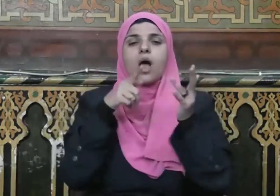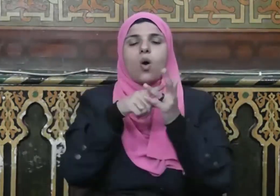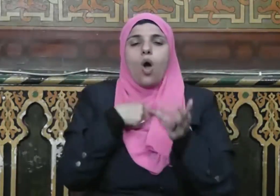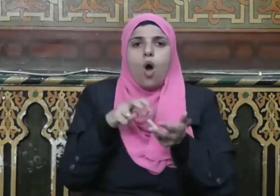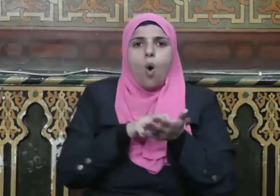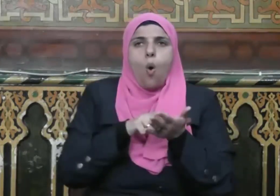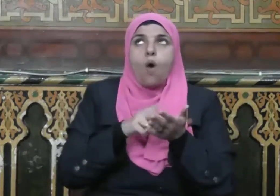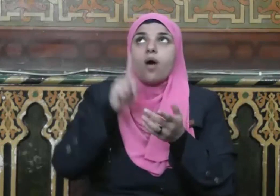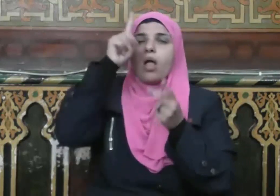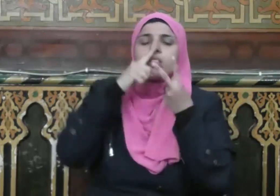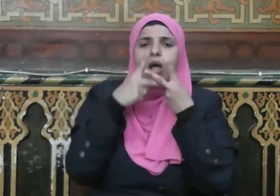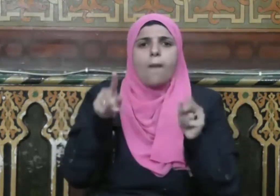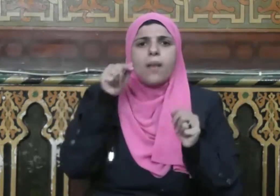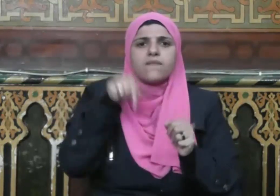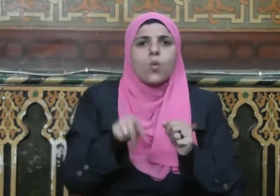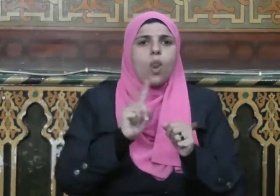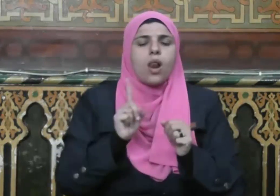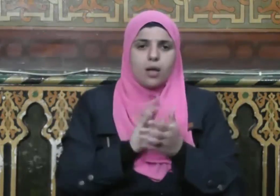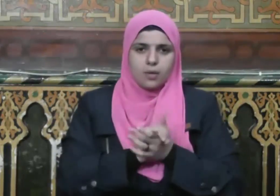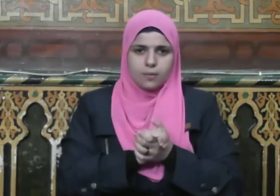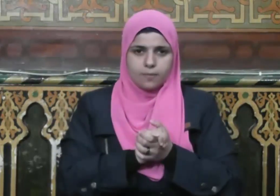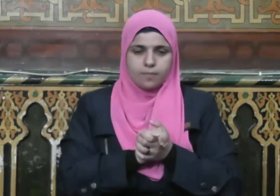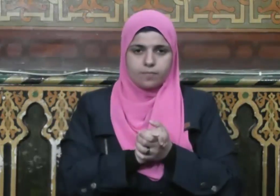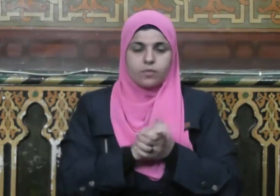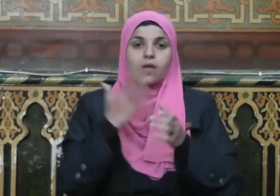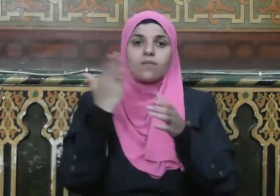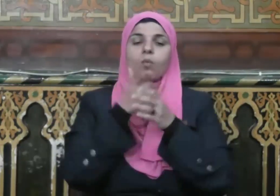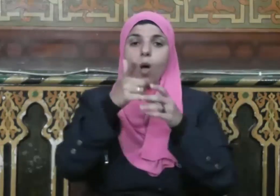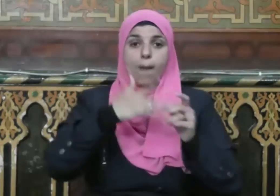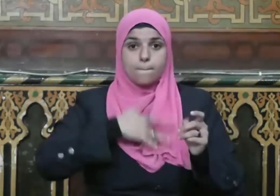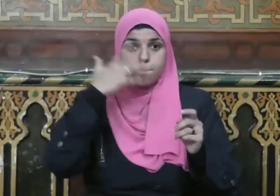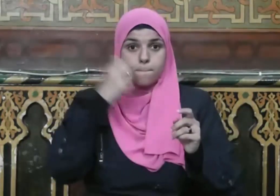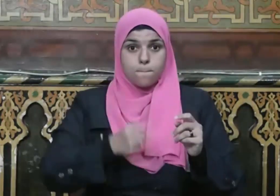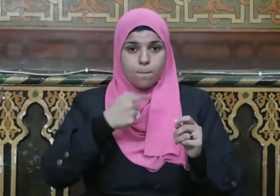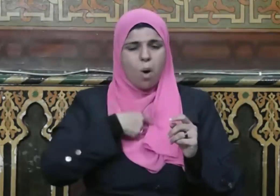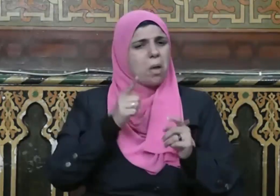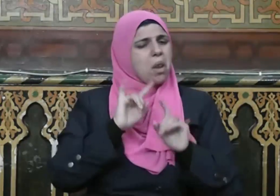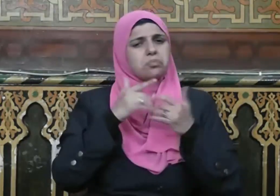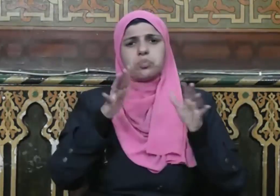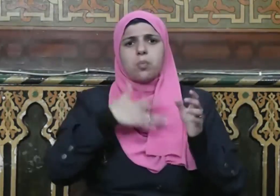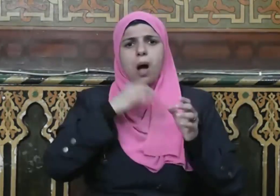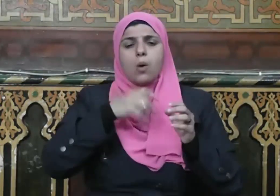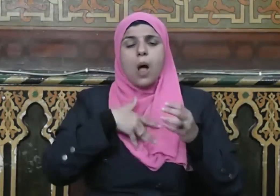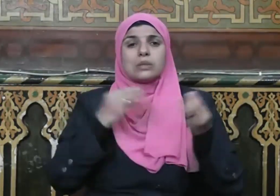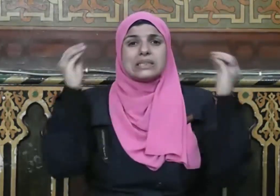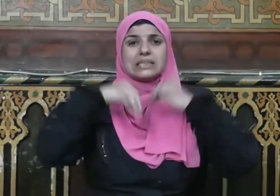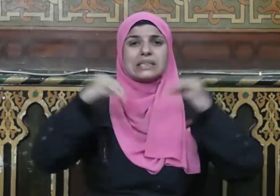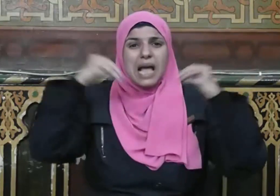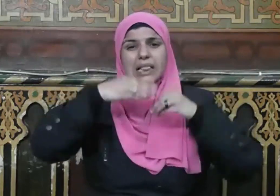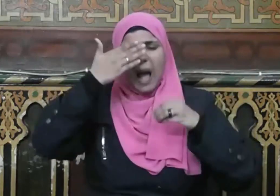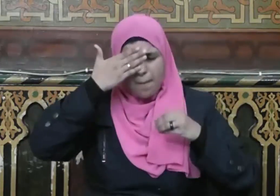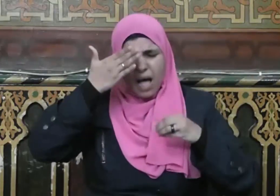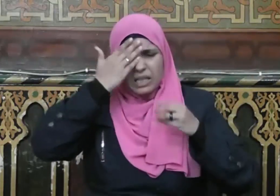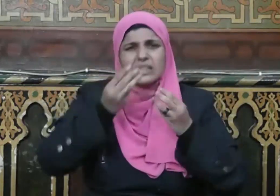الله عز وجل فالمؤمن لا يهتم بكثرة العبادات والنوافل